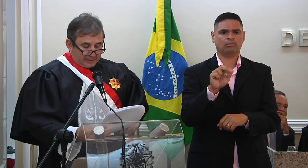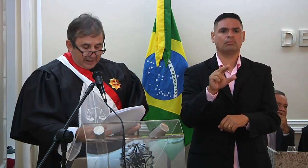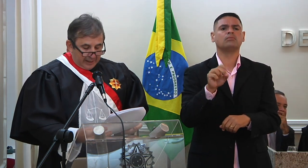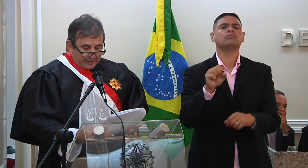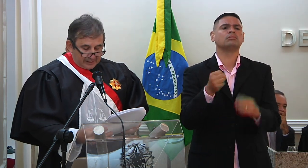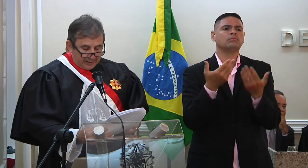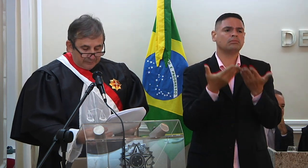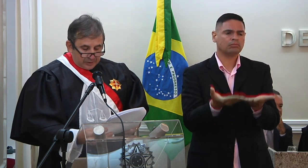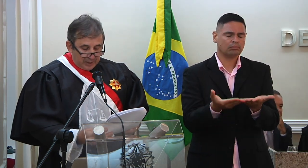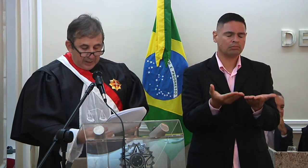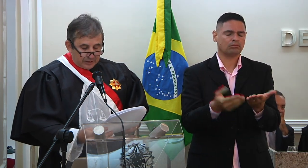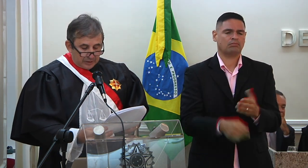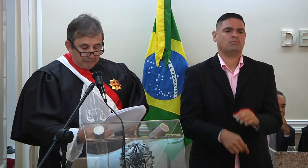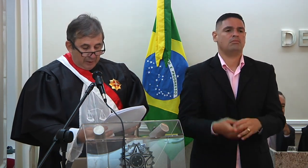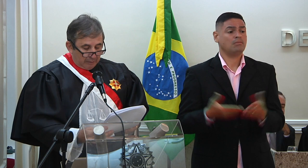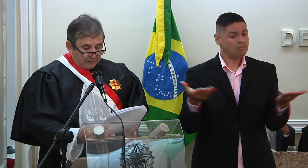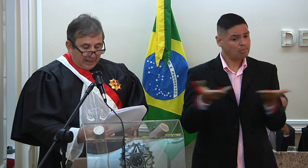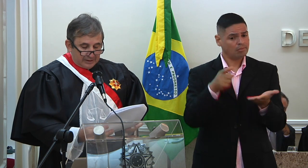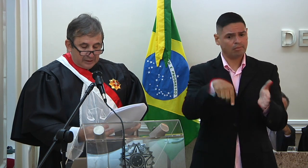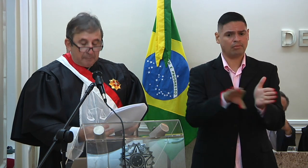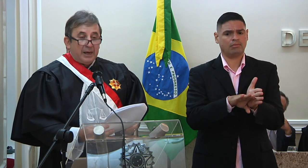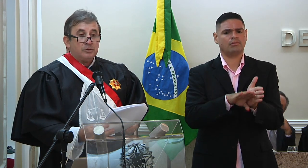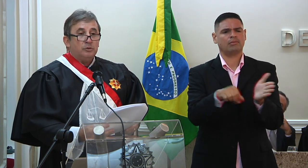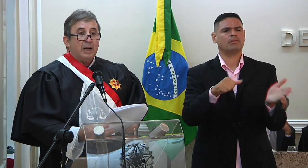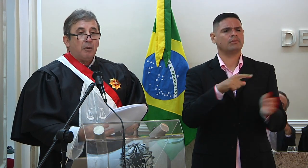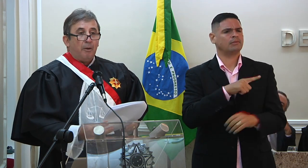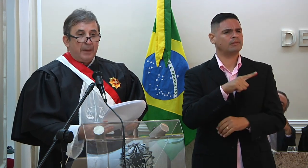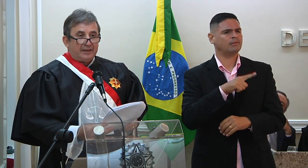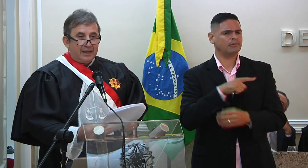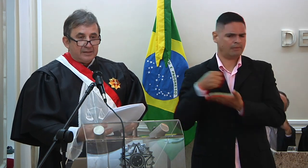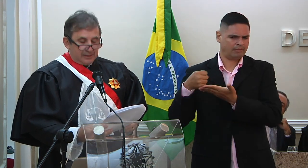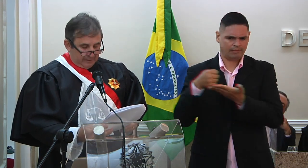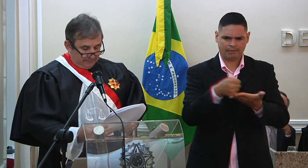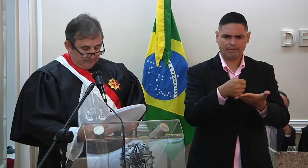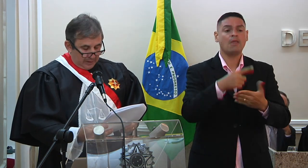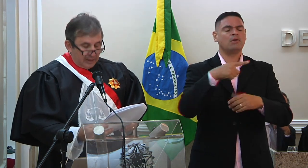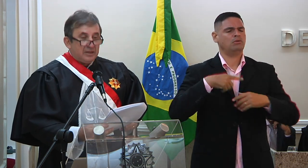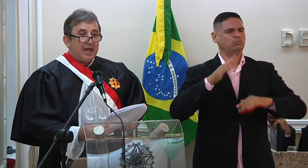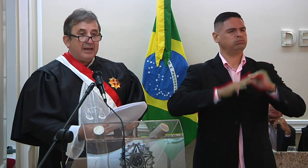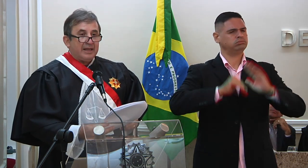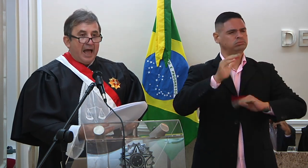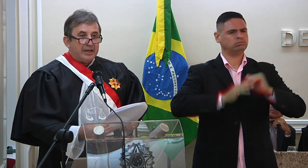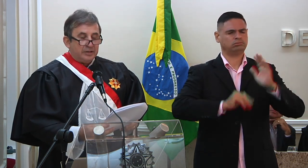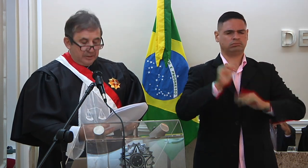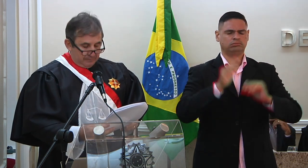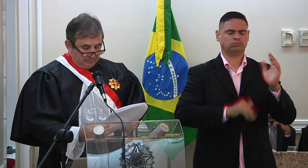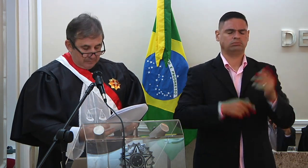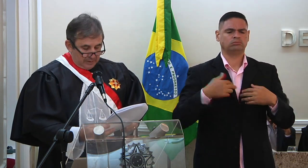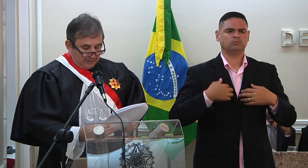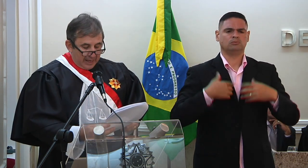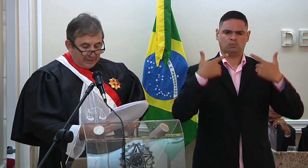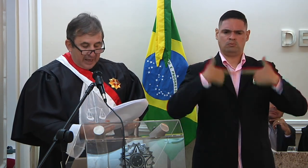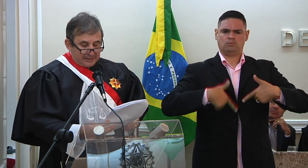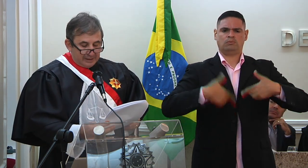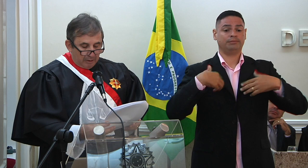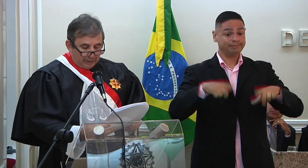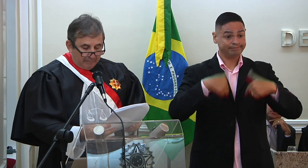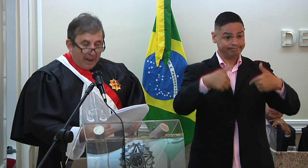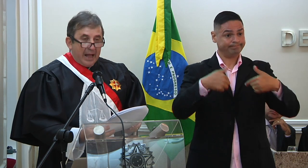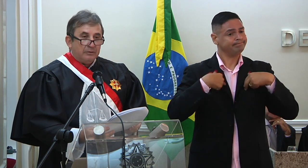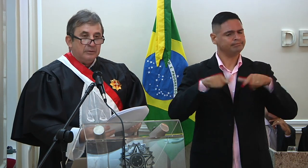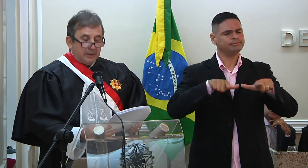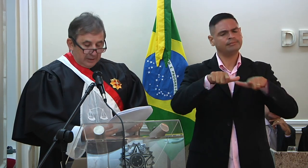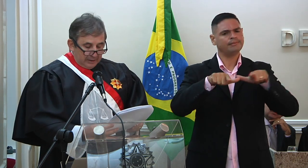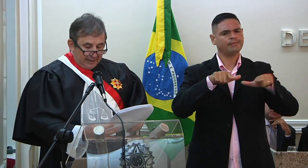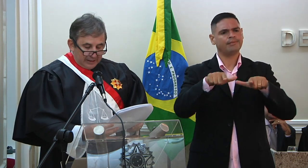Vossa Excelência, chega a este tribunal trazido pela sua competência, integridade, dedicação